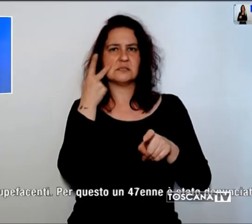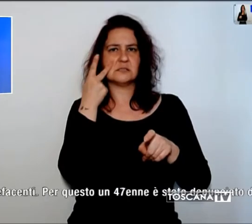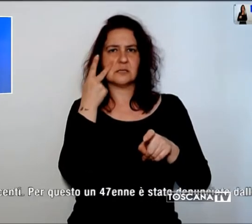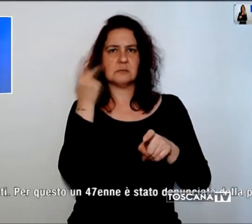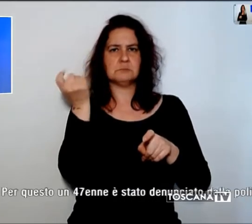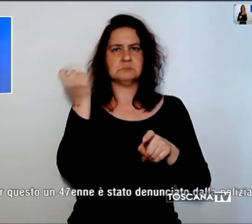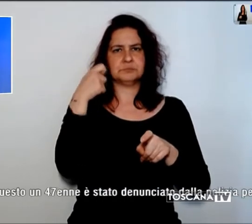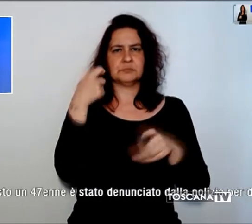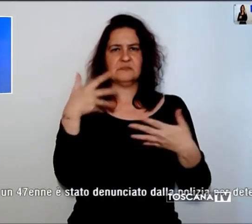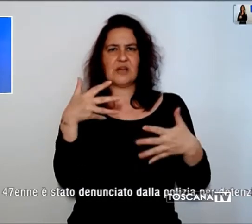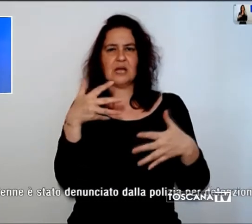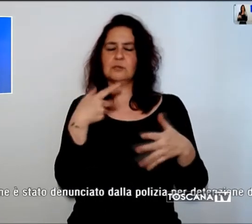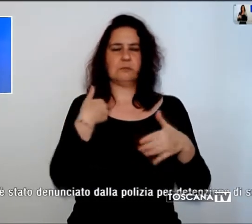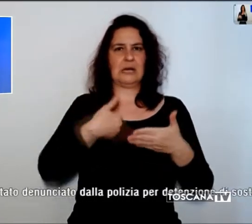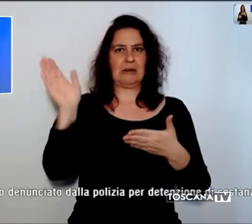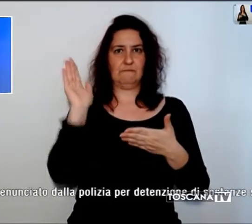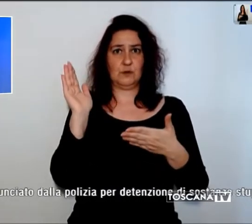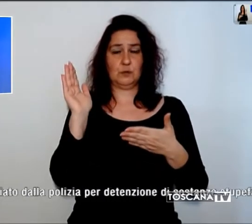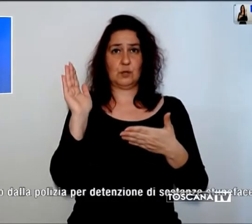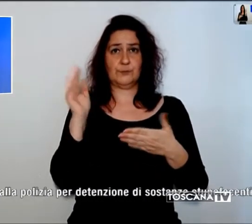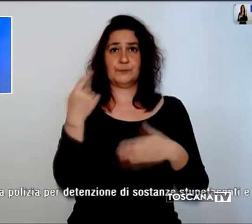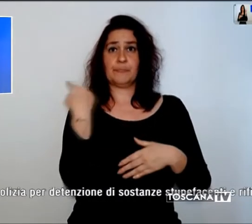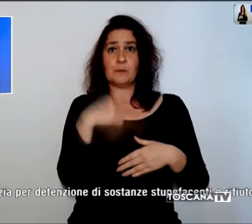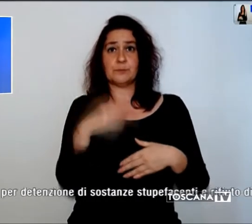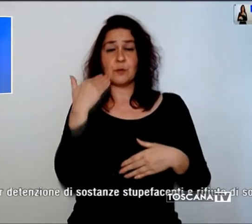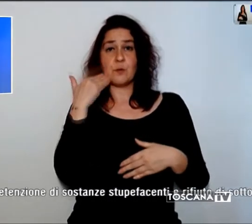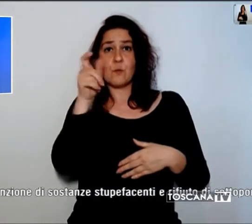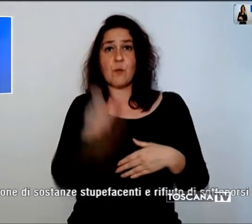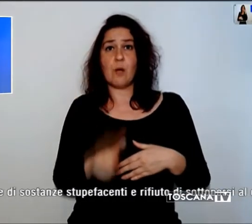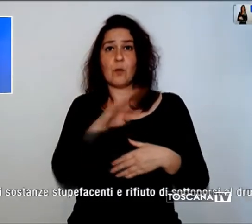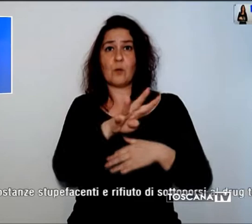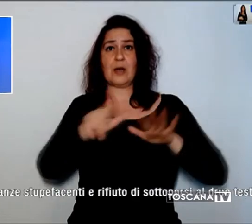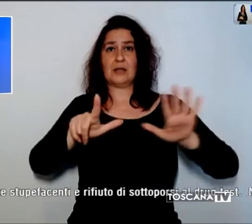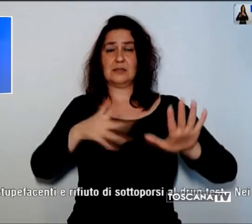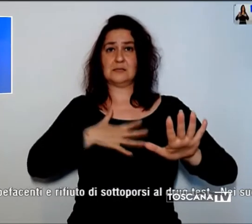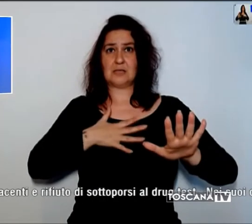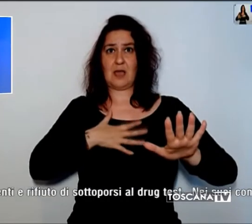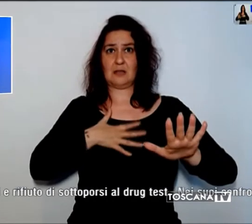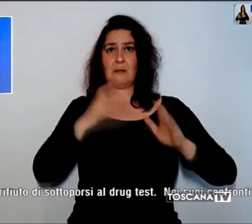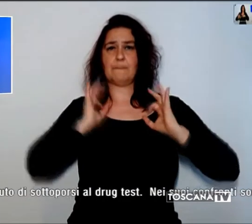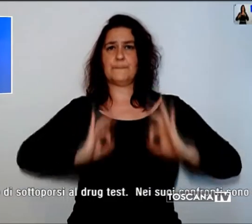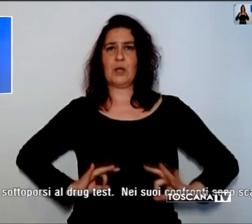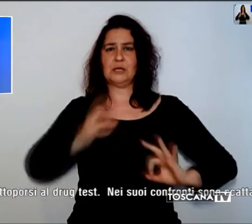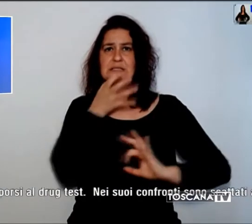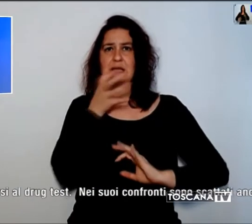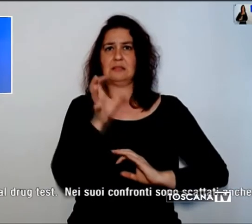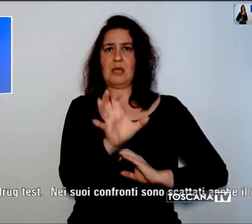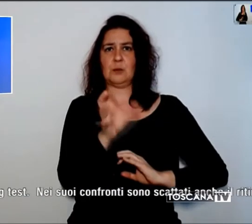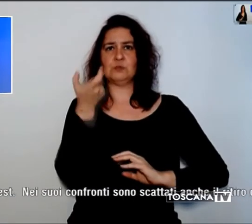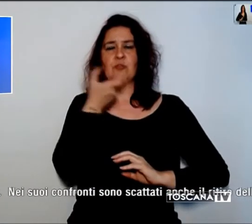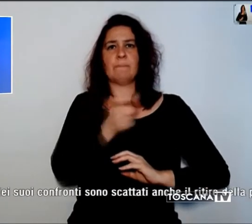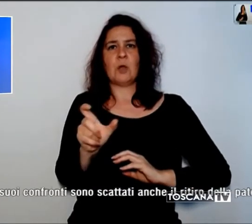stupefacenti. Per questo un 47enne è stato denunciato dalla polizia per detenzione di sostanze